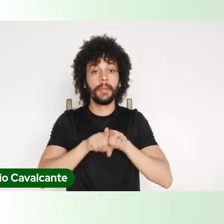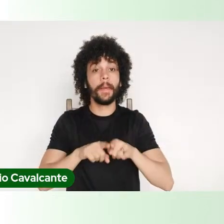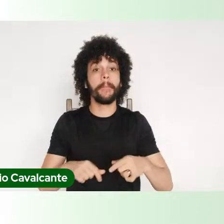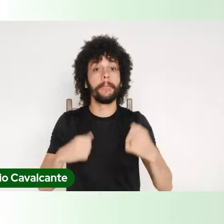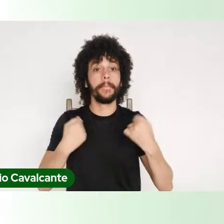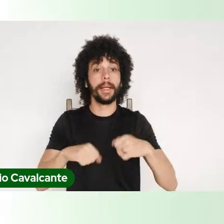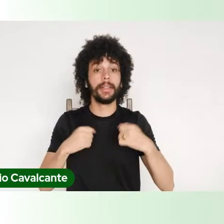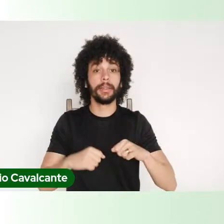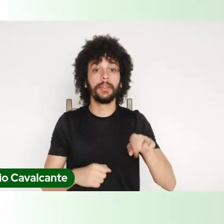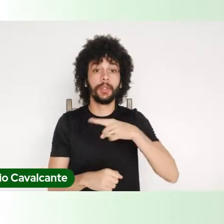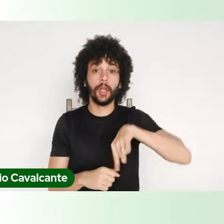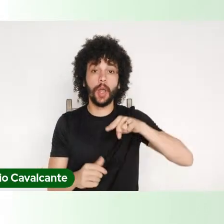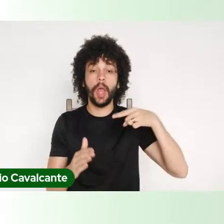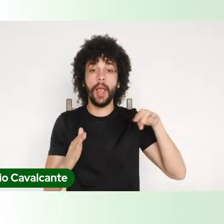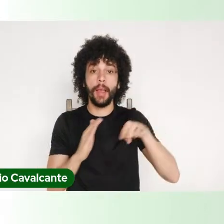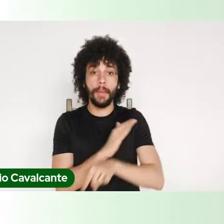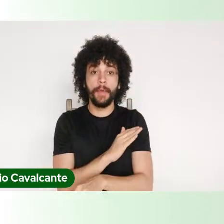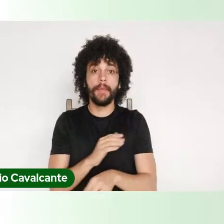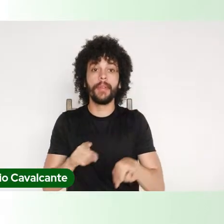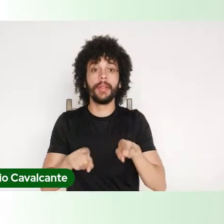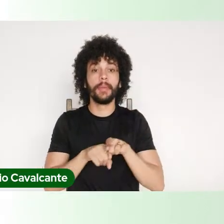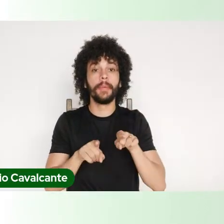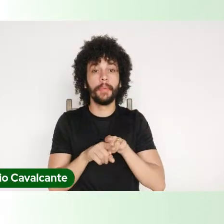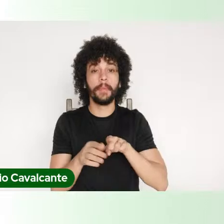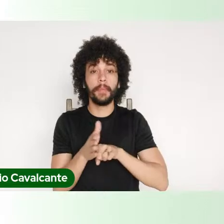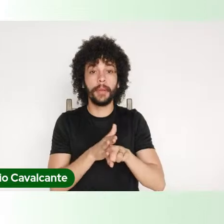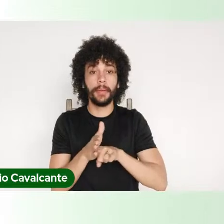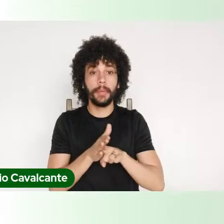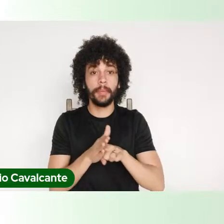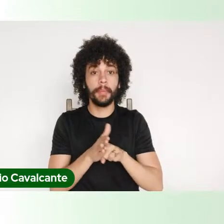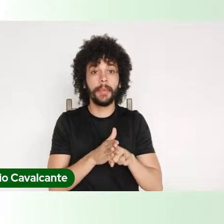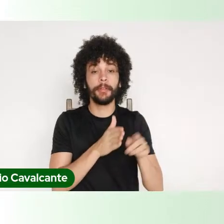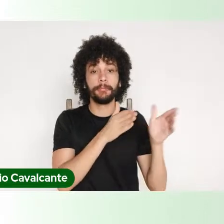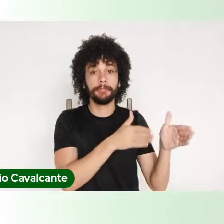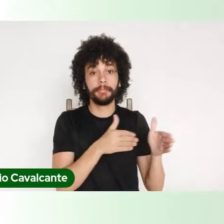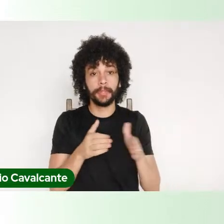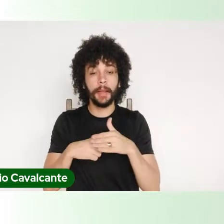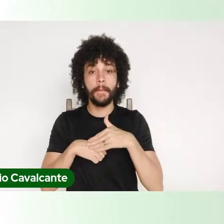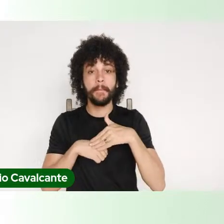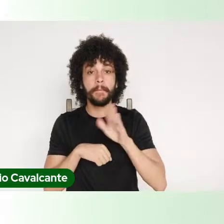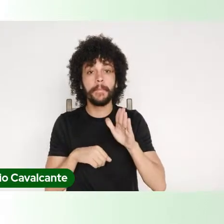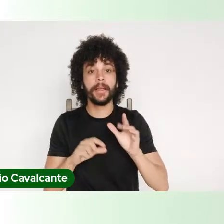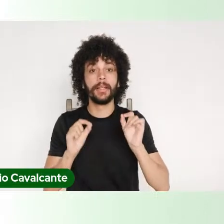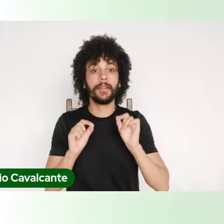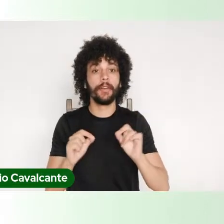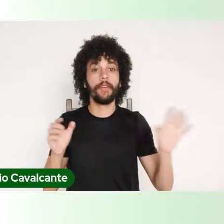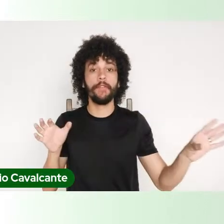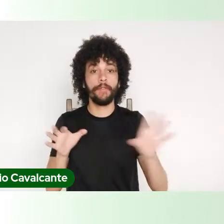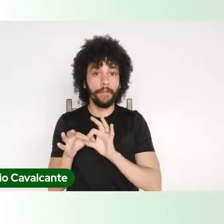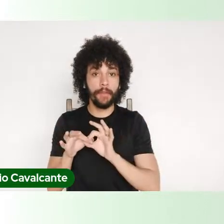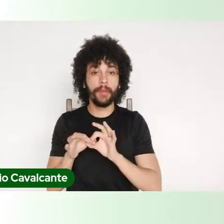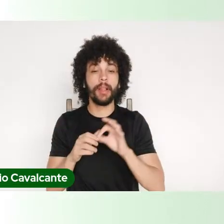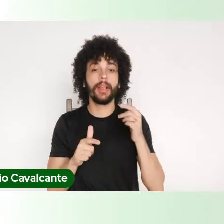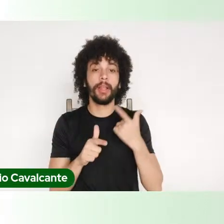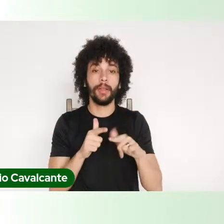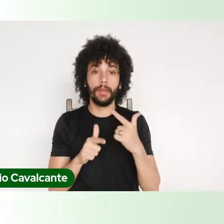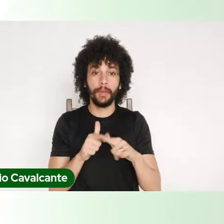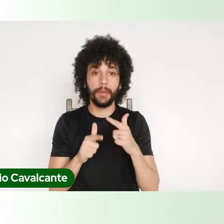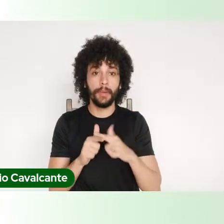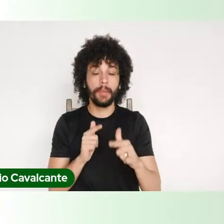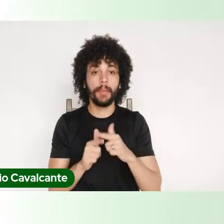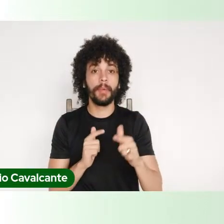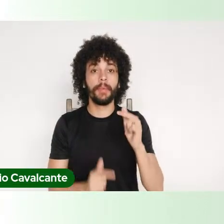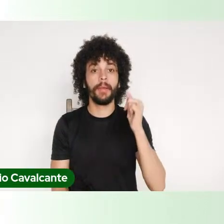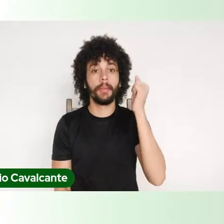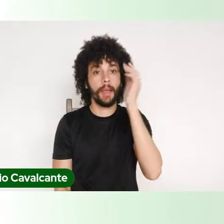de nós aprofundarmos e termos pesquisa cada vez mais vinculada com os problemas brasileiros,